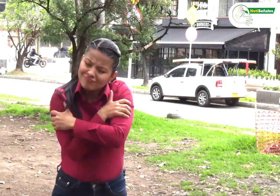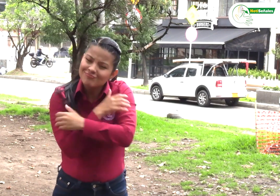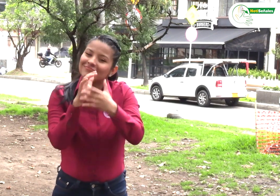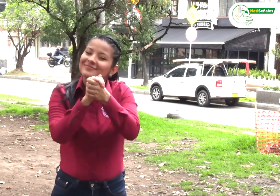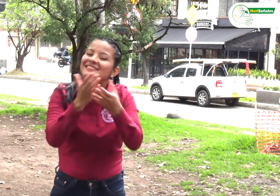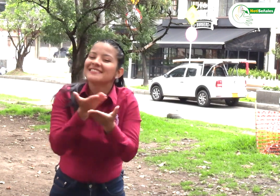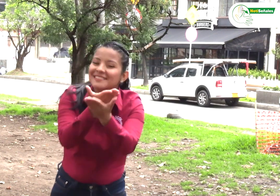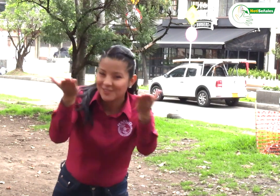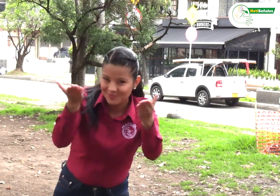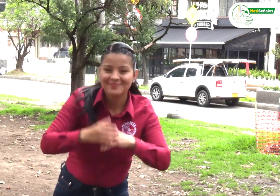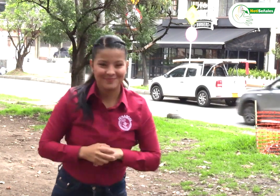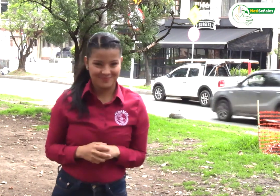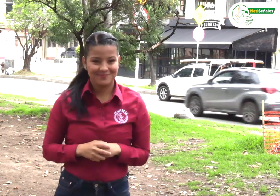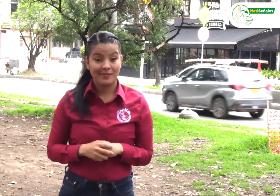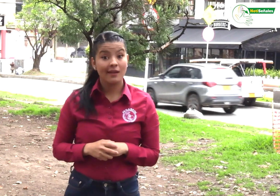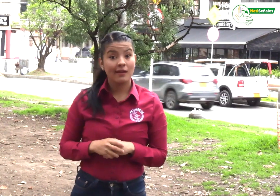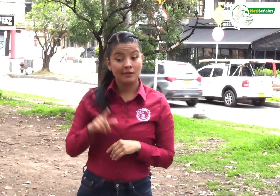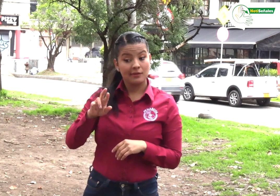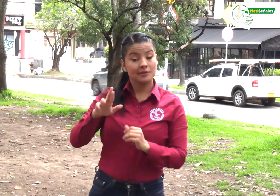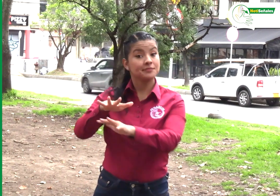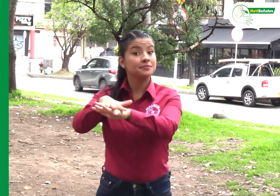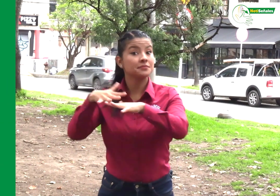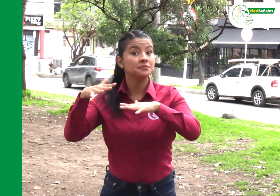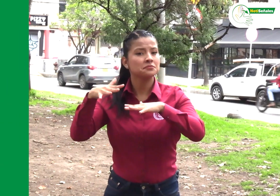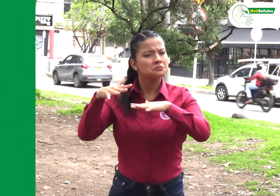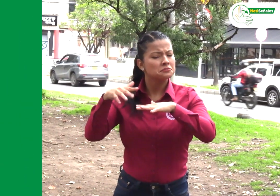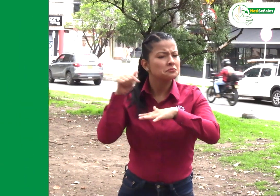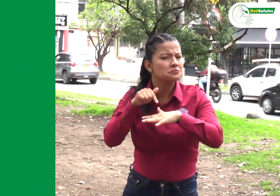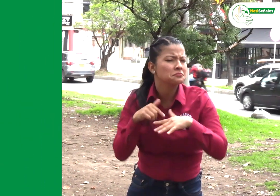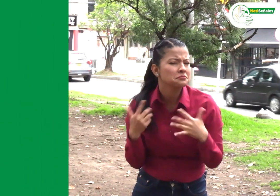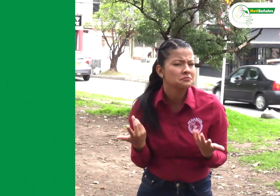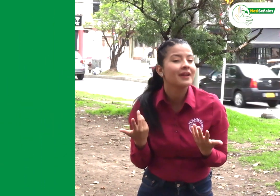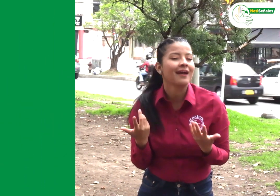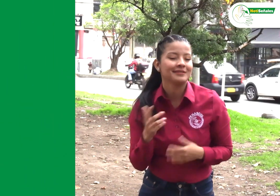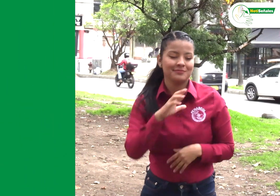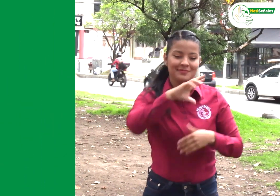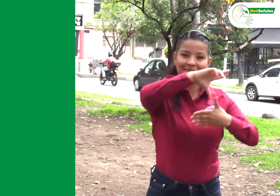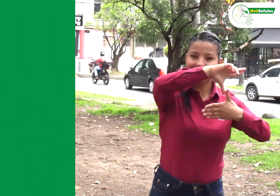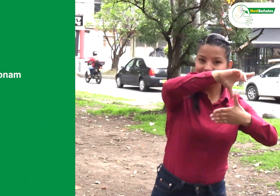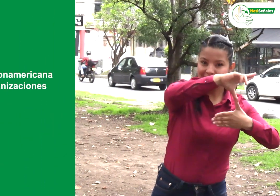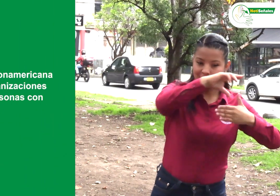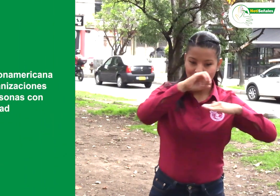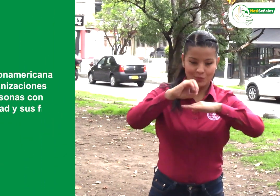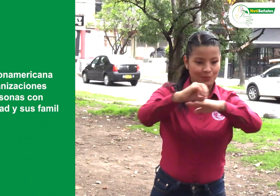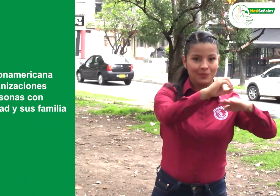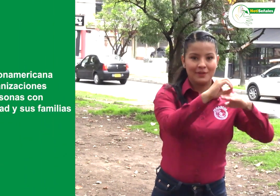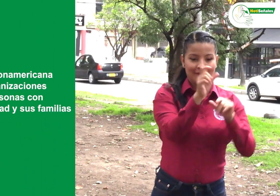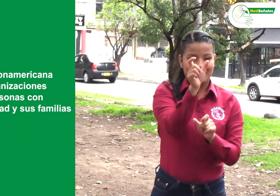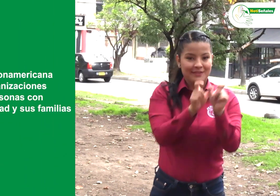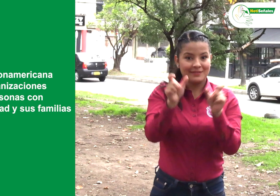Latinoamérica. La RIADIS, la Red Latinoamericana de Organizaciones de